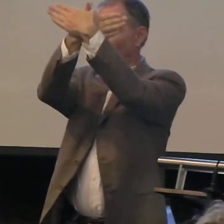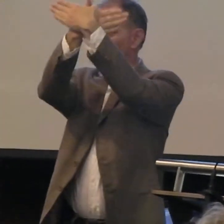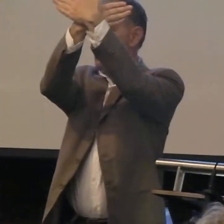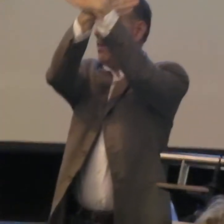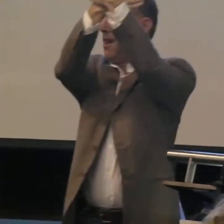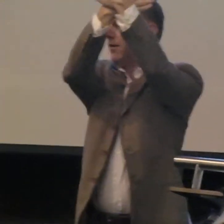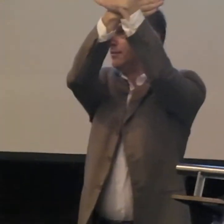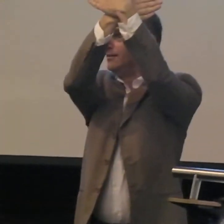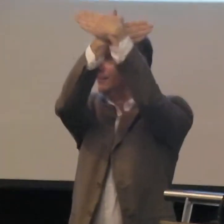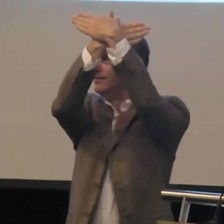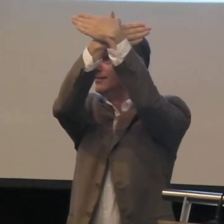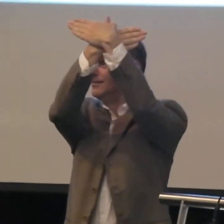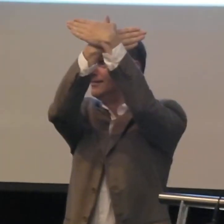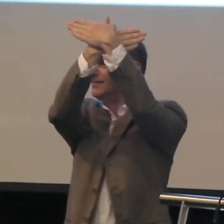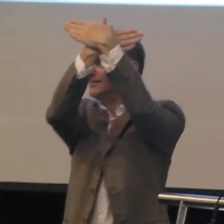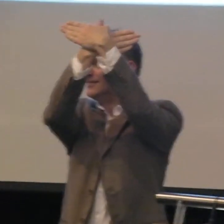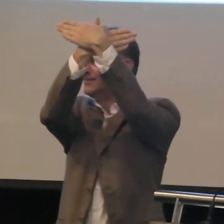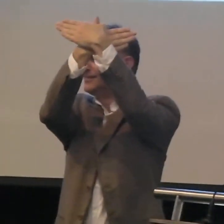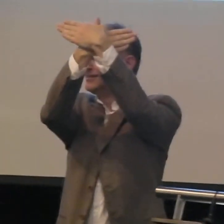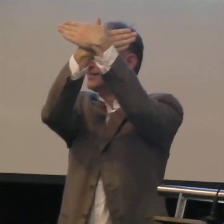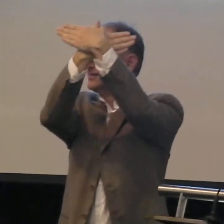vissen en die worden dan vogels.